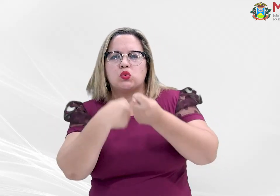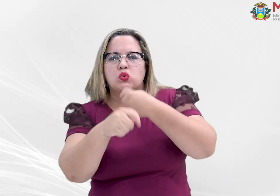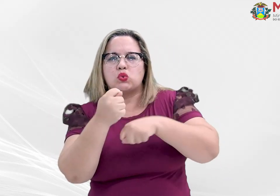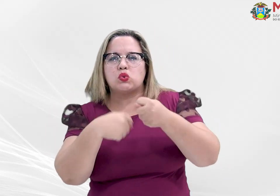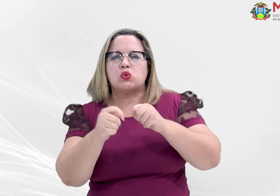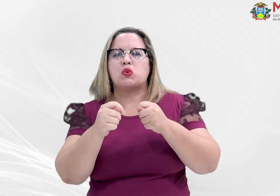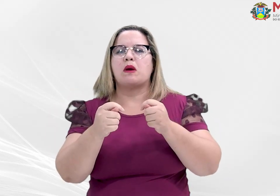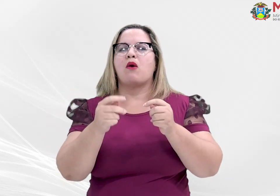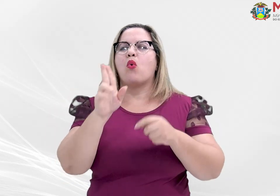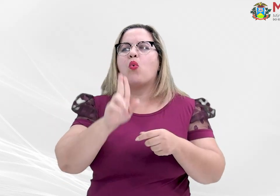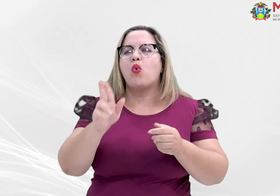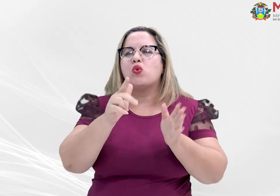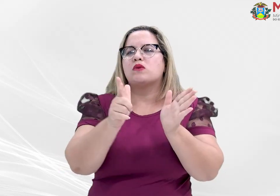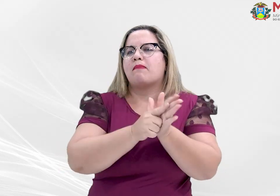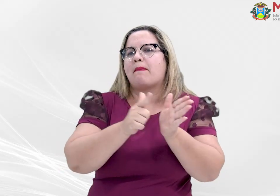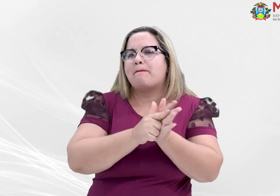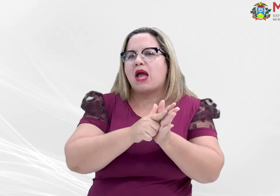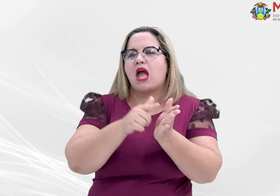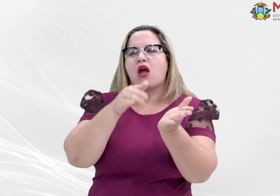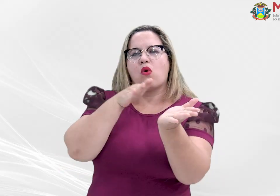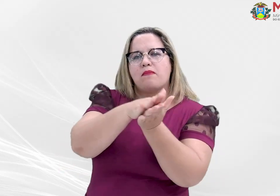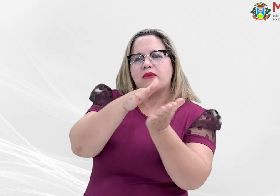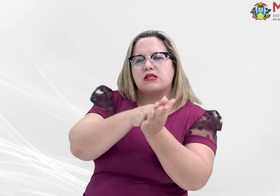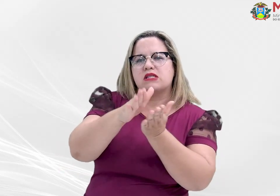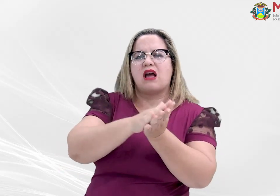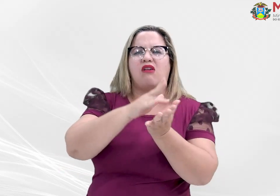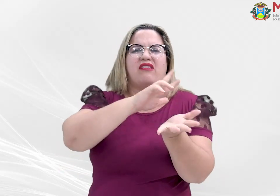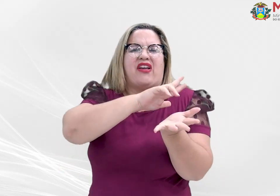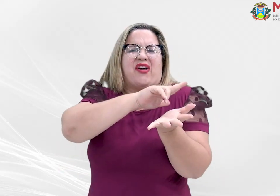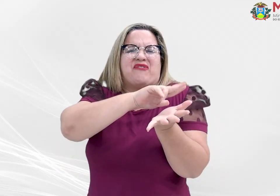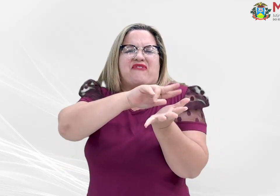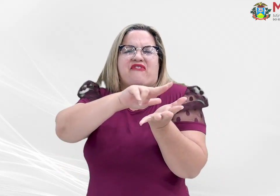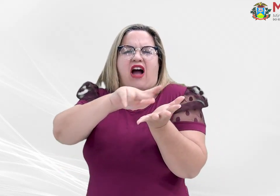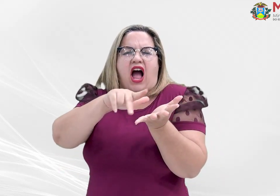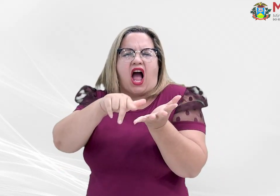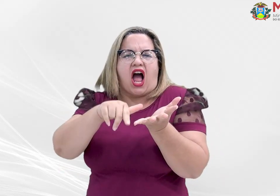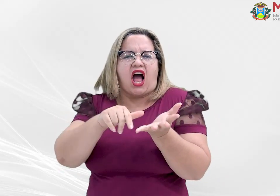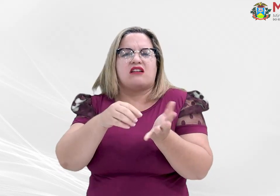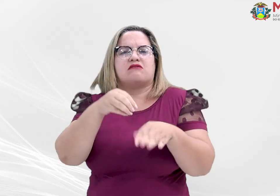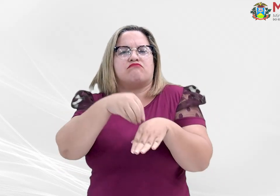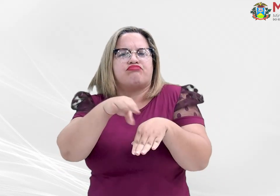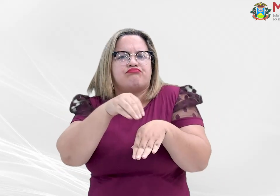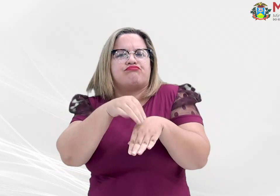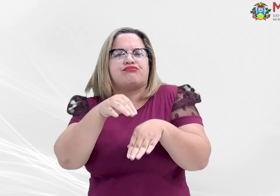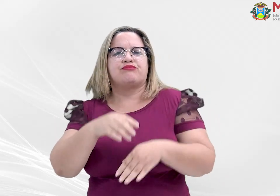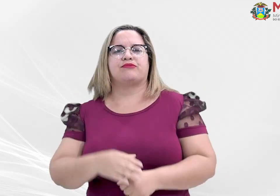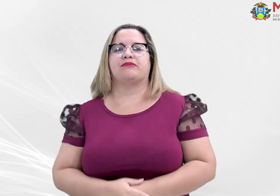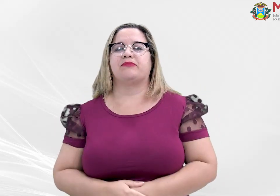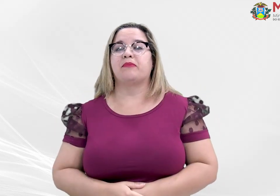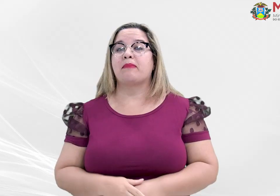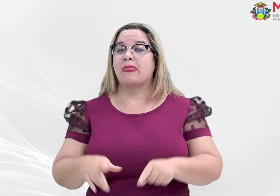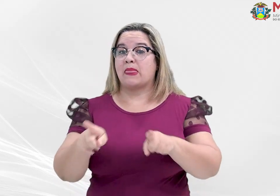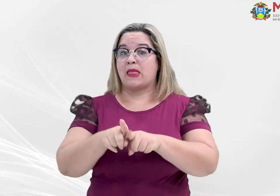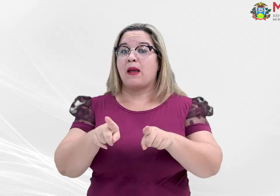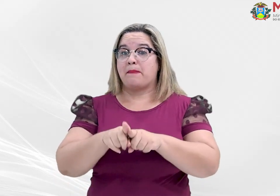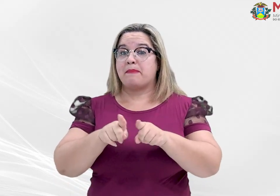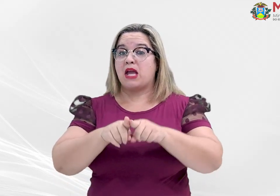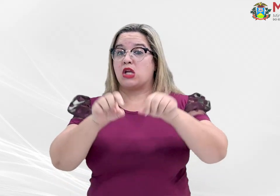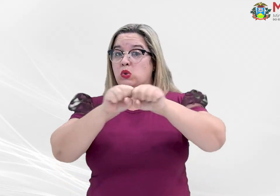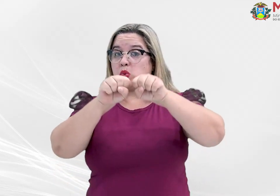impressão, entre outros. A iniciativa inclui ainda a divulgação de banners na intranet, com informações mais detalhadas